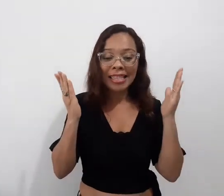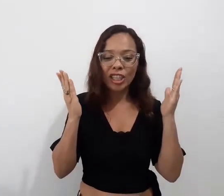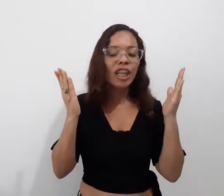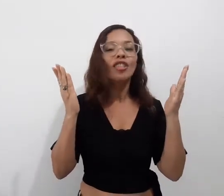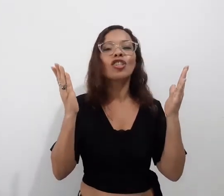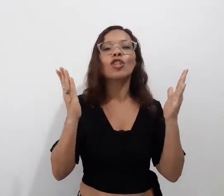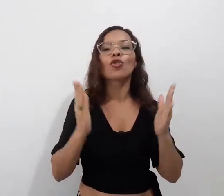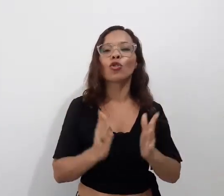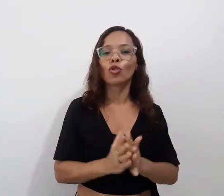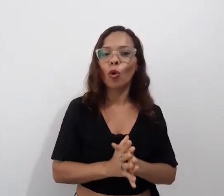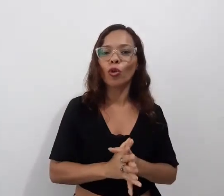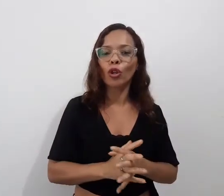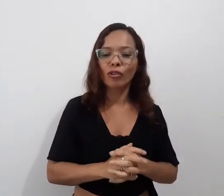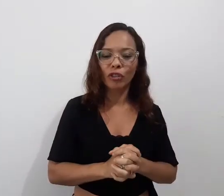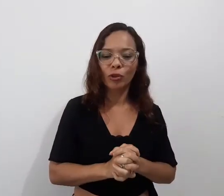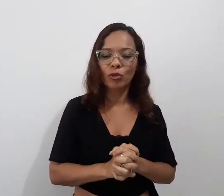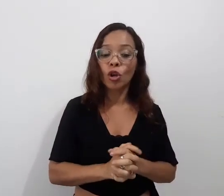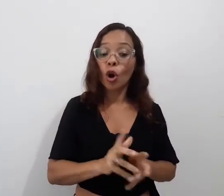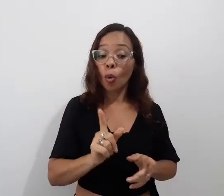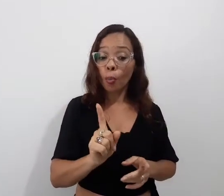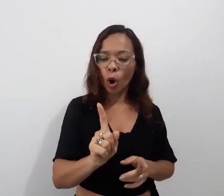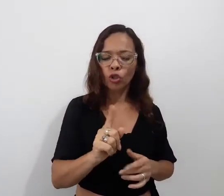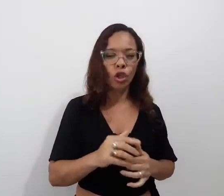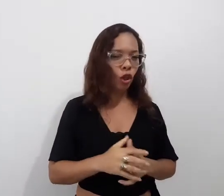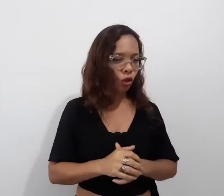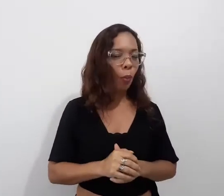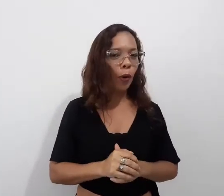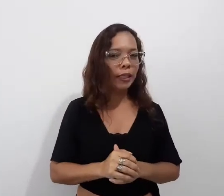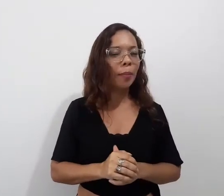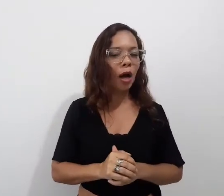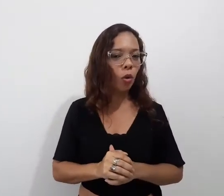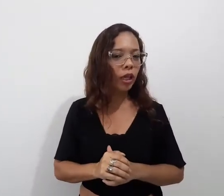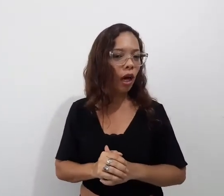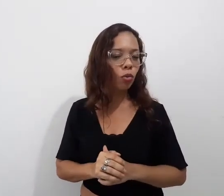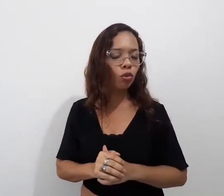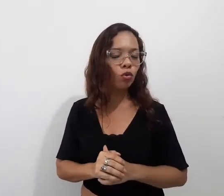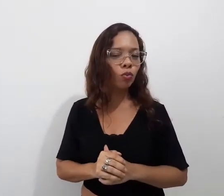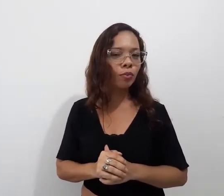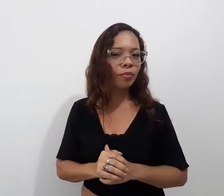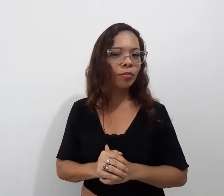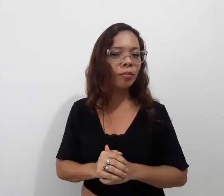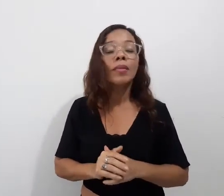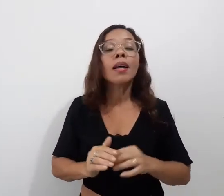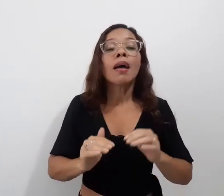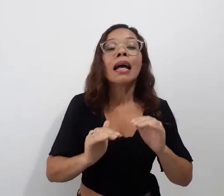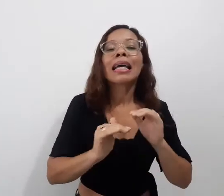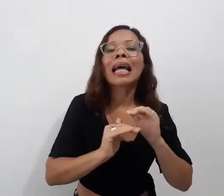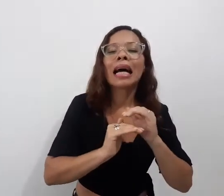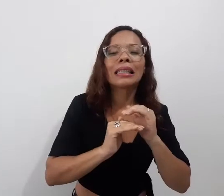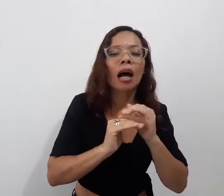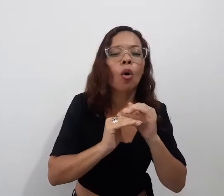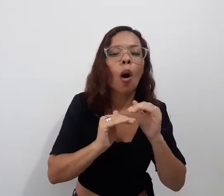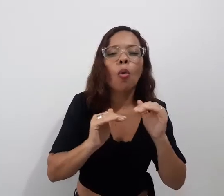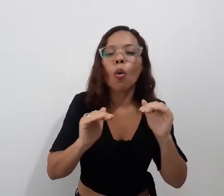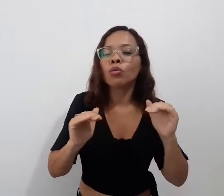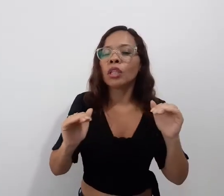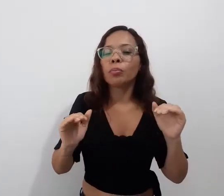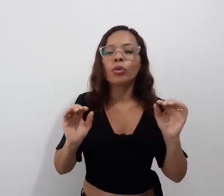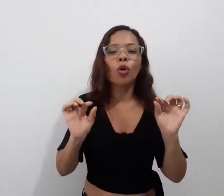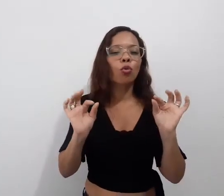Gigantes Lições do Coronavírus, o Morte do Poeta Marconi Araújo. Cada qual contribui com